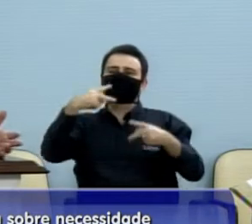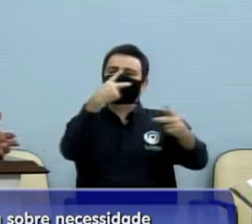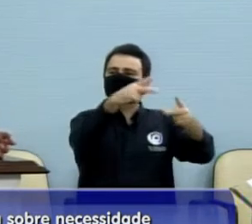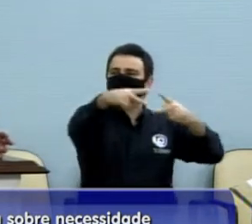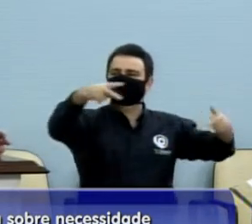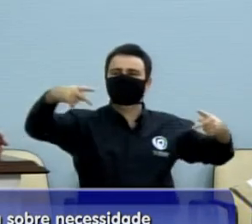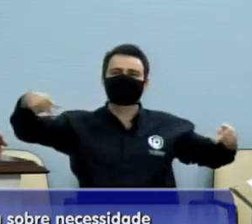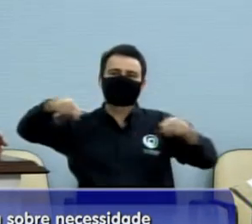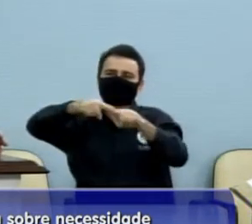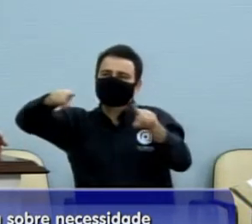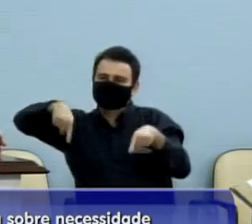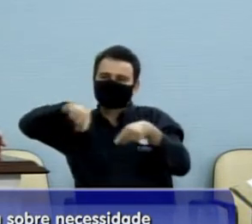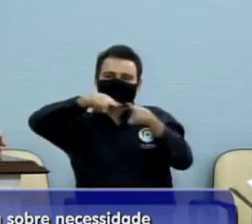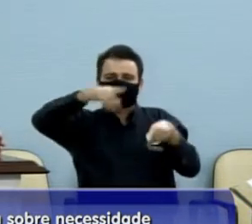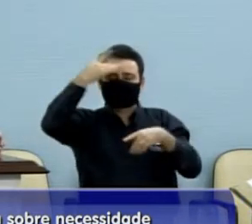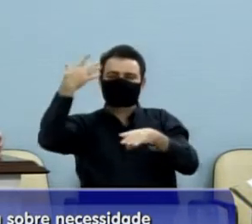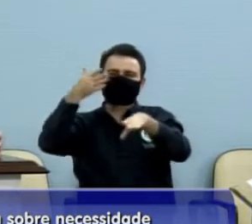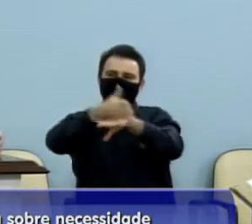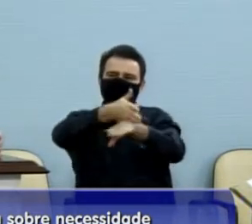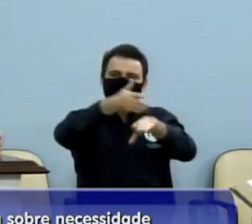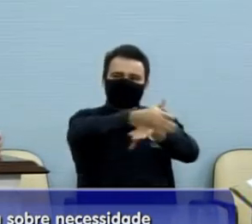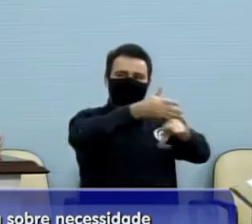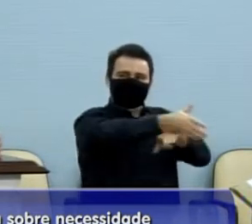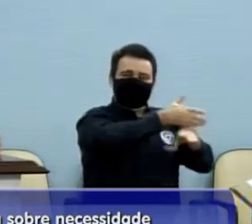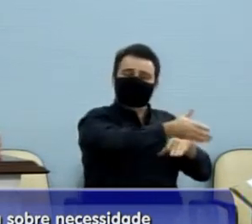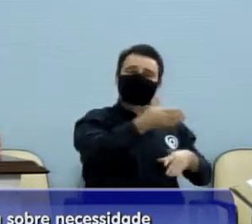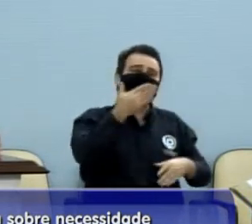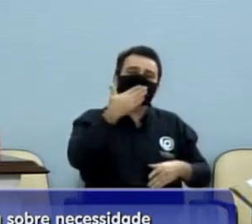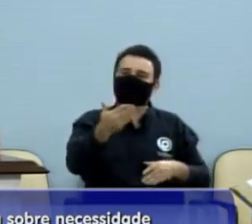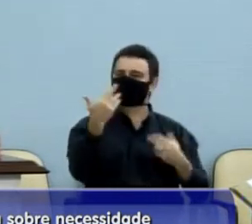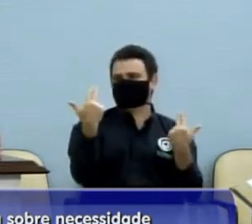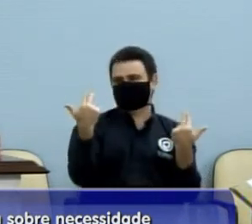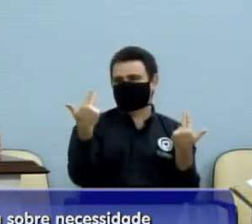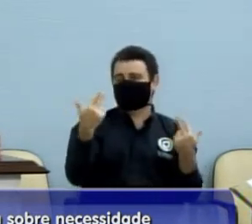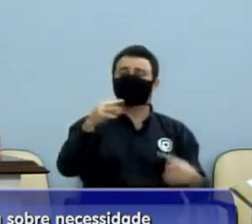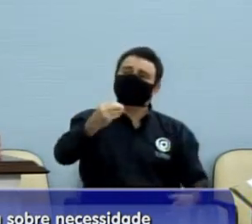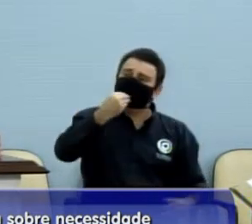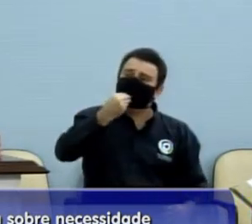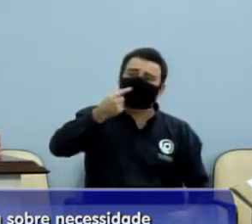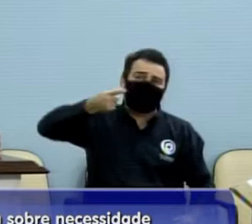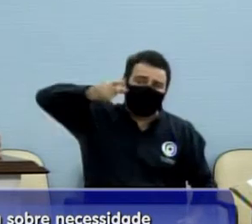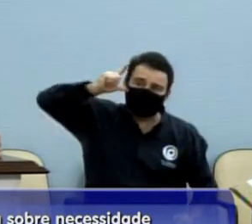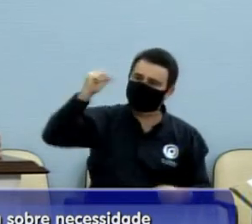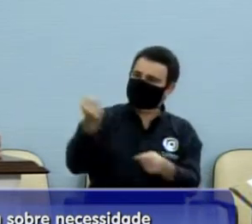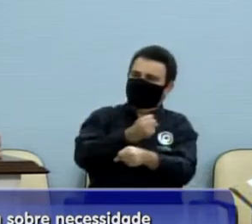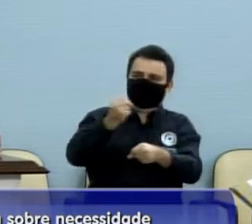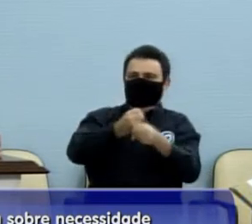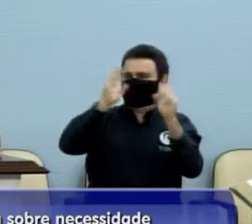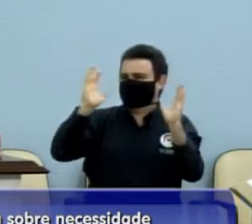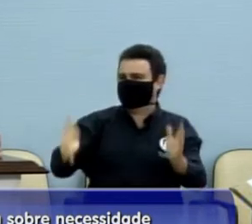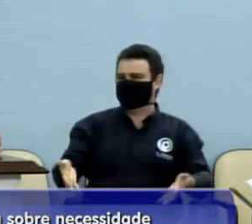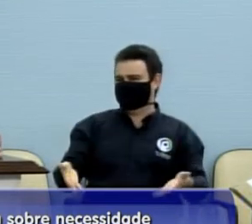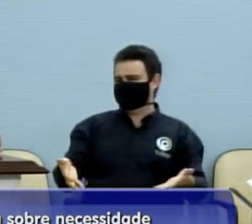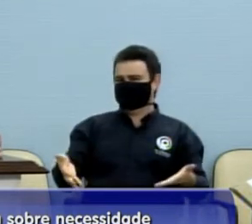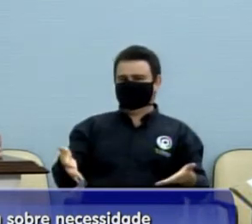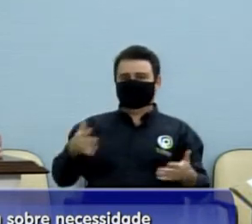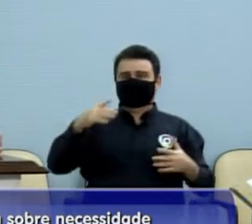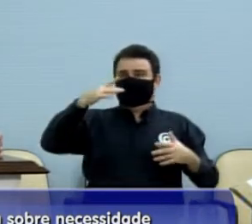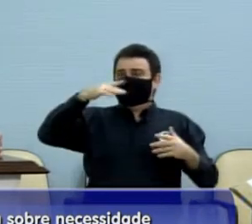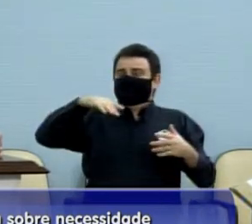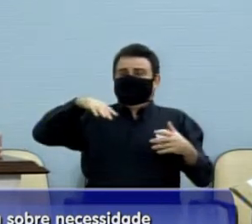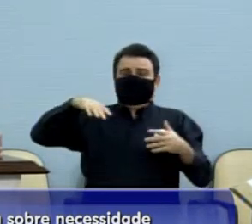para que sejam atendidos esses pedidos em lugares aí que é para ontem, lugares que estão perigosos, o trânsito é muito